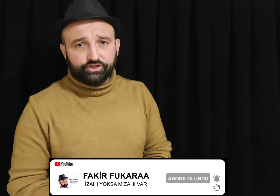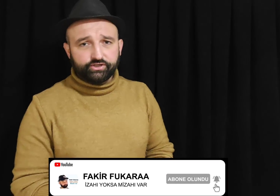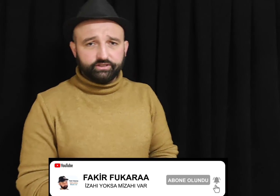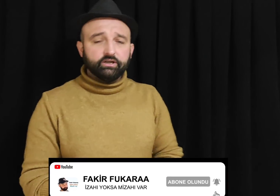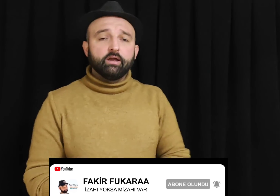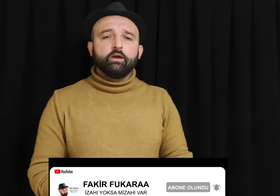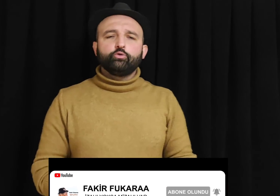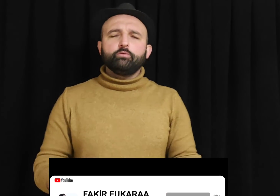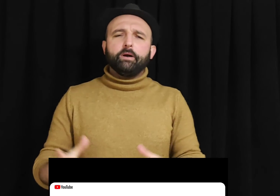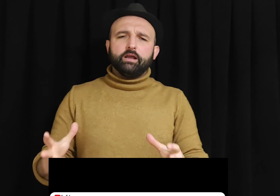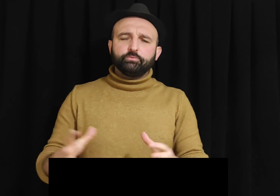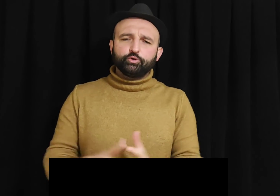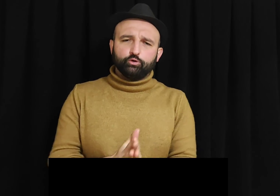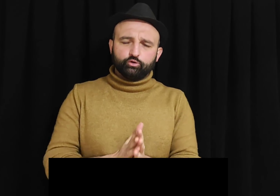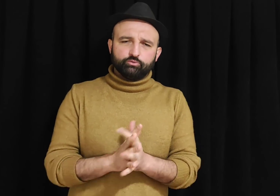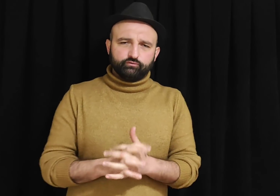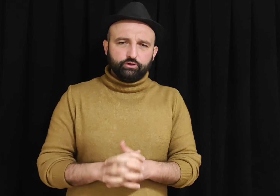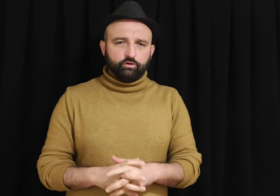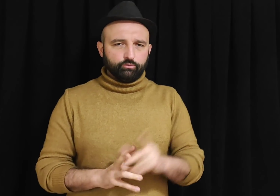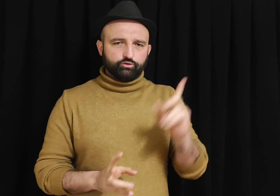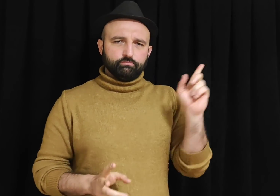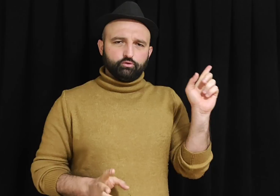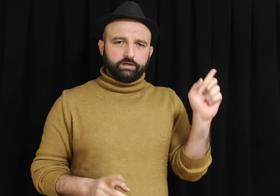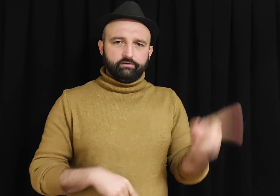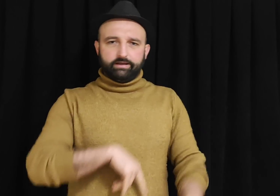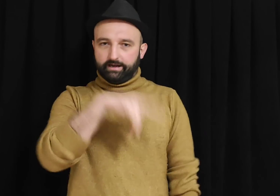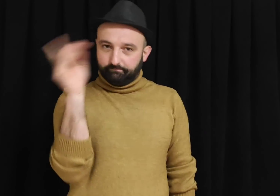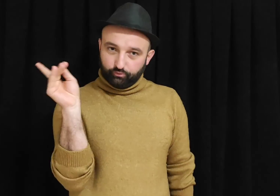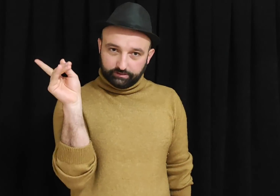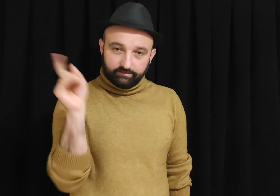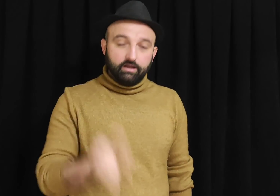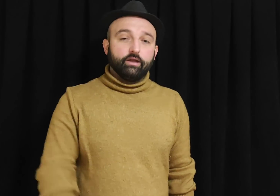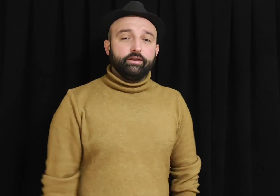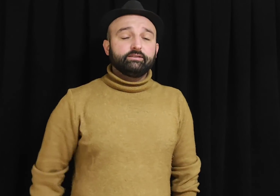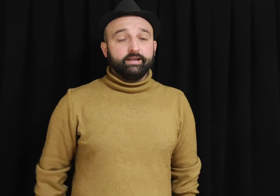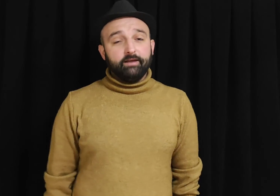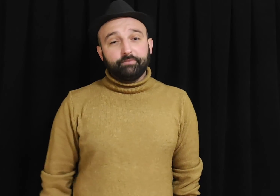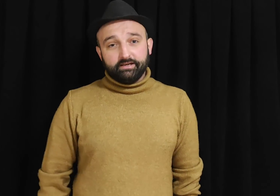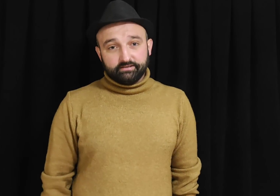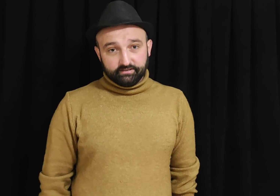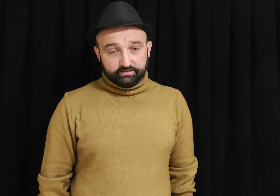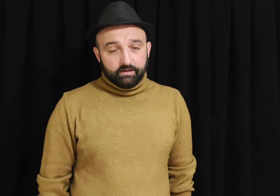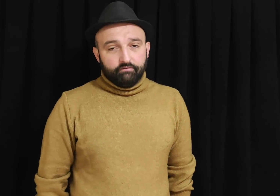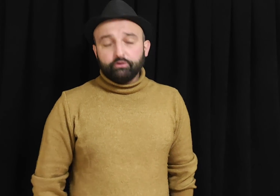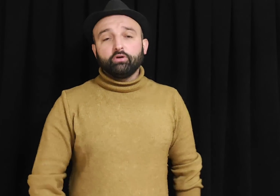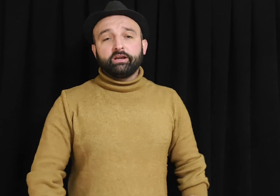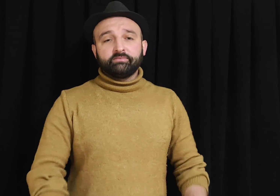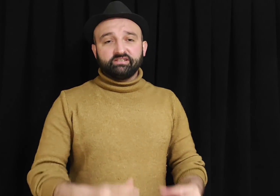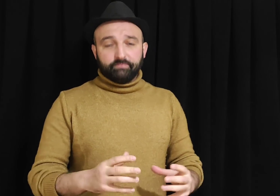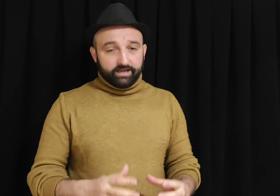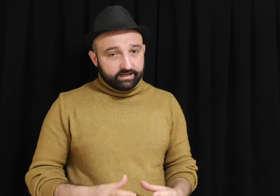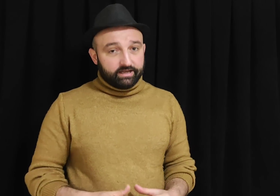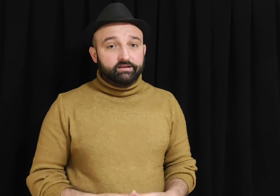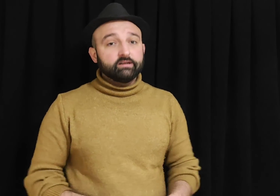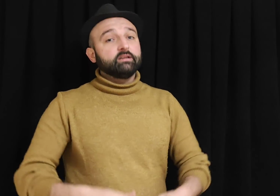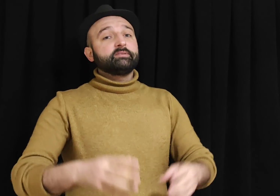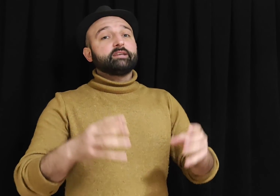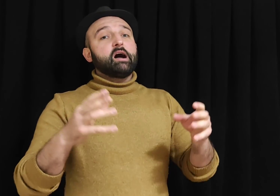şişirdik. Dün paylaşmış olduğumuz videomuzu buradan veya buradan izleyebilirsiniz. Videolarımızı beğenerek, kanalımıza